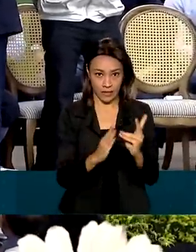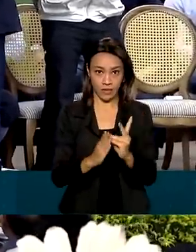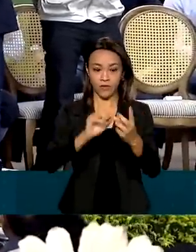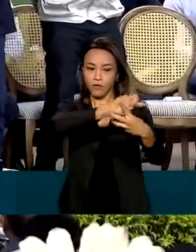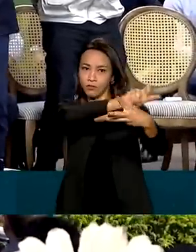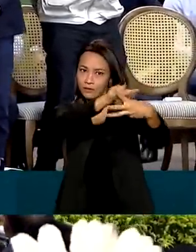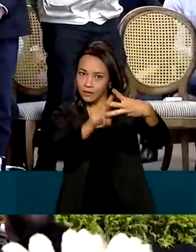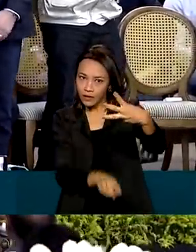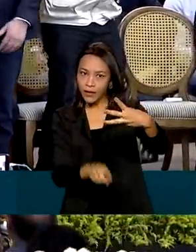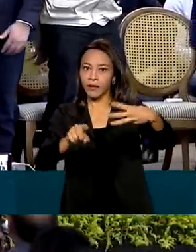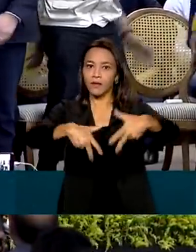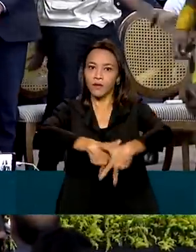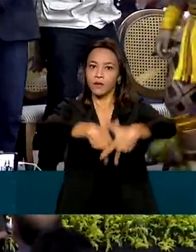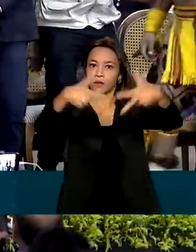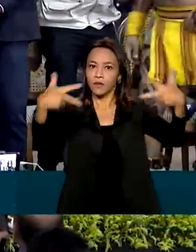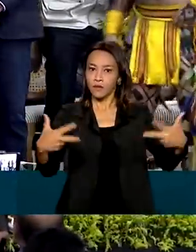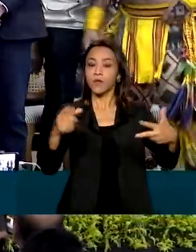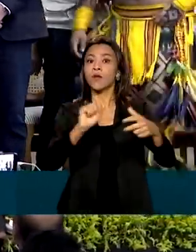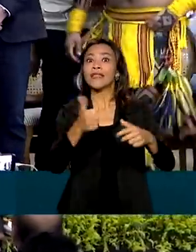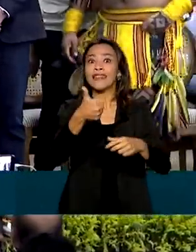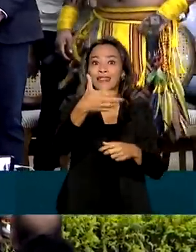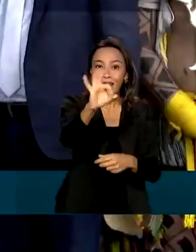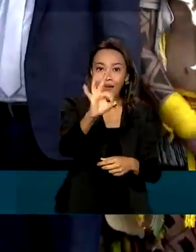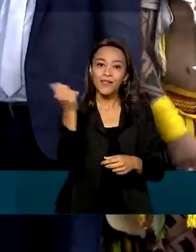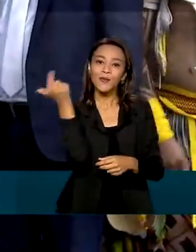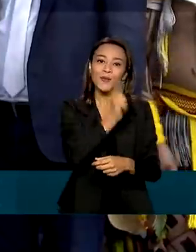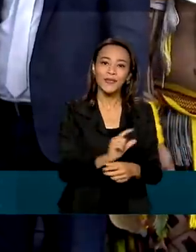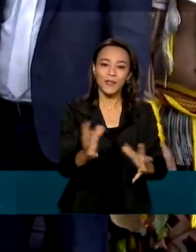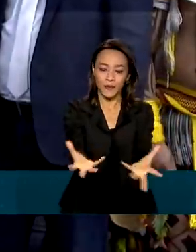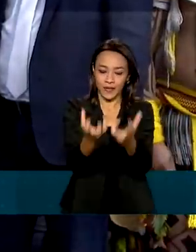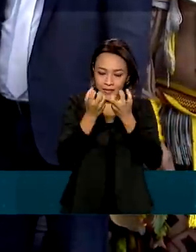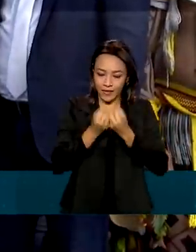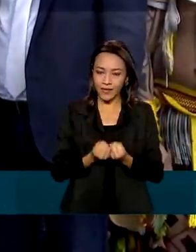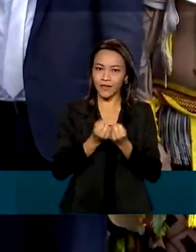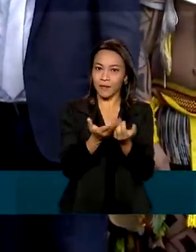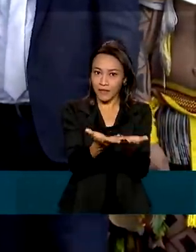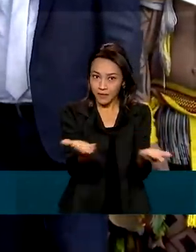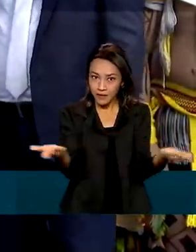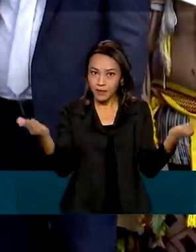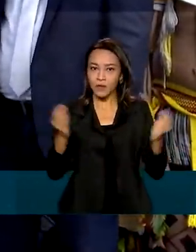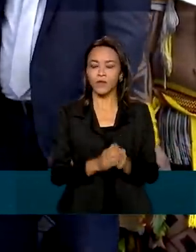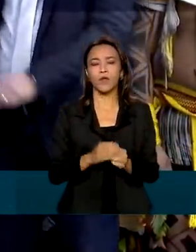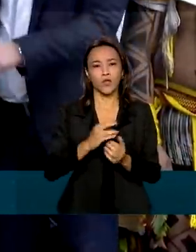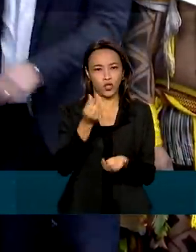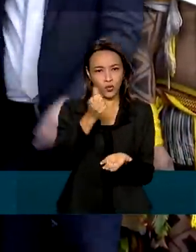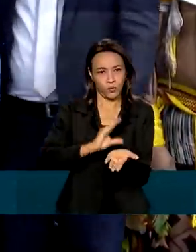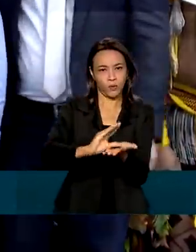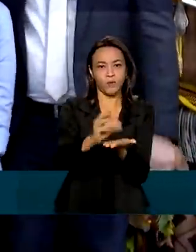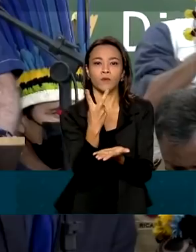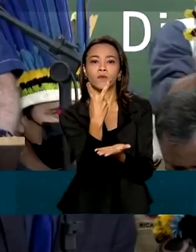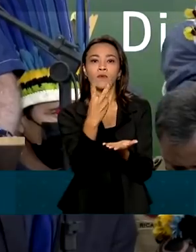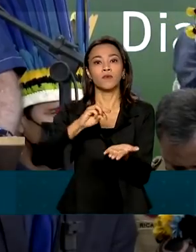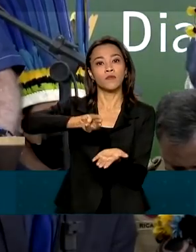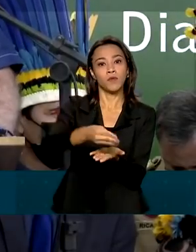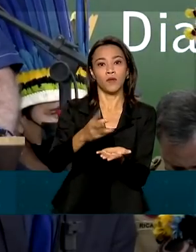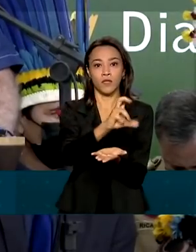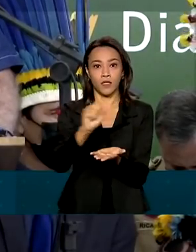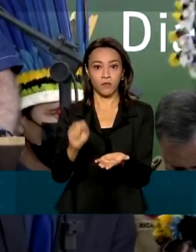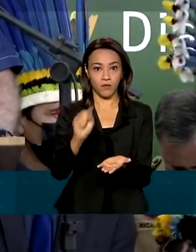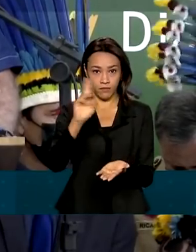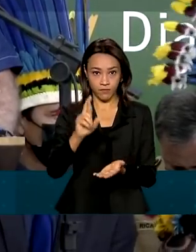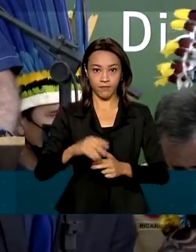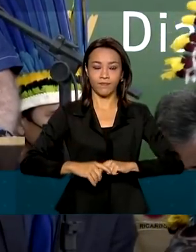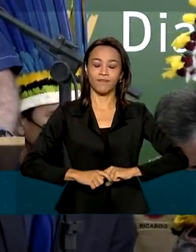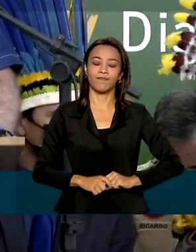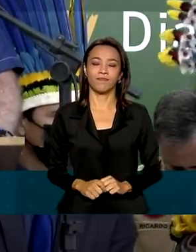Pareci. Pelo menos 10 etnias foram beneficiadas. Um investimento de mais de 2 milhões e meio de reais. Eles têm o direito